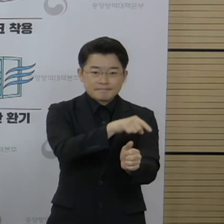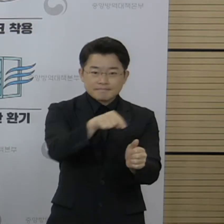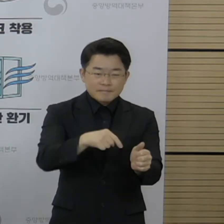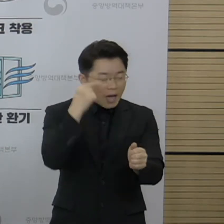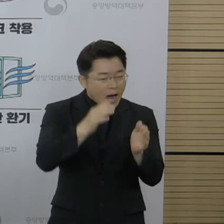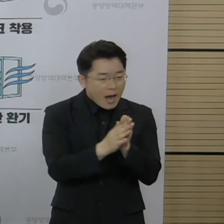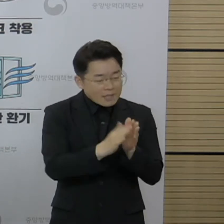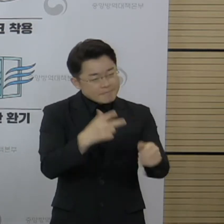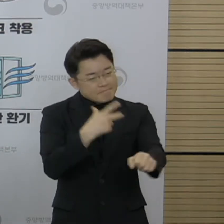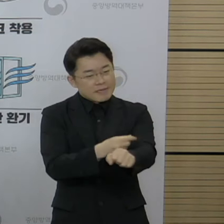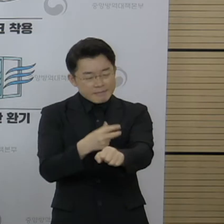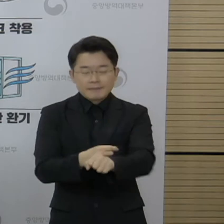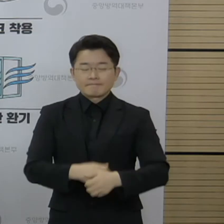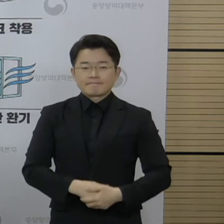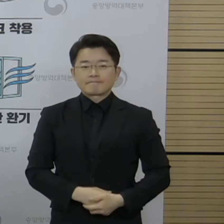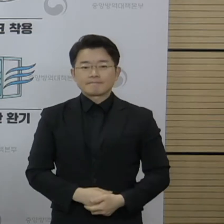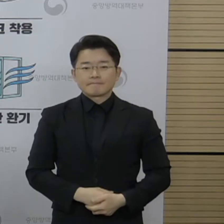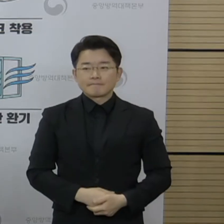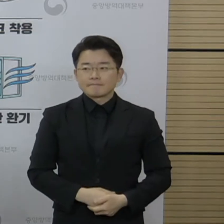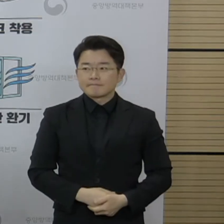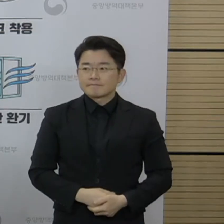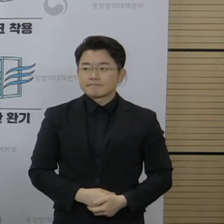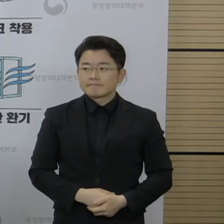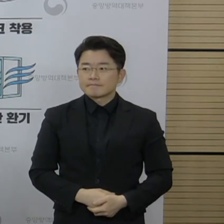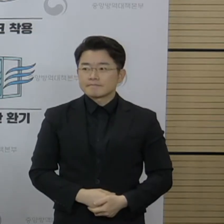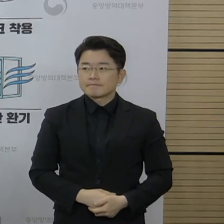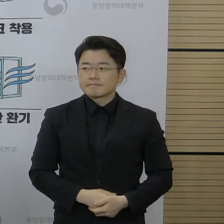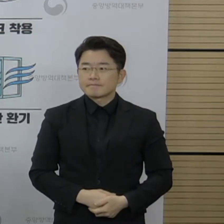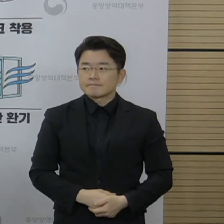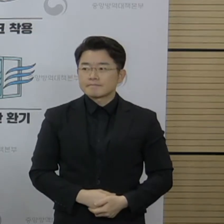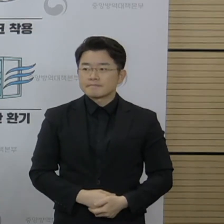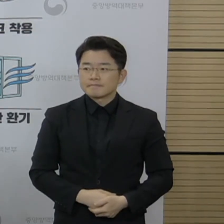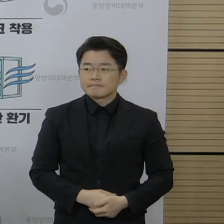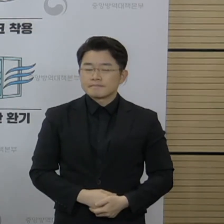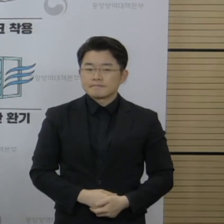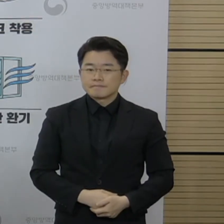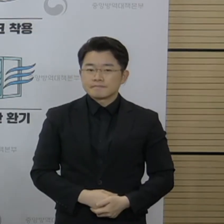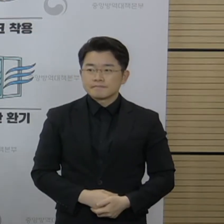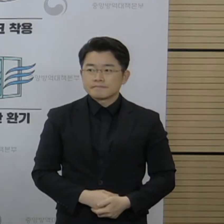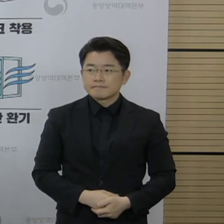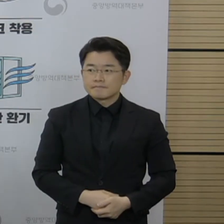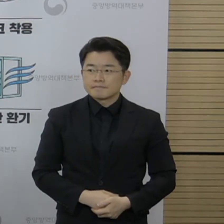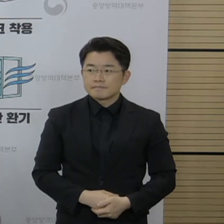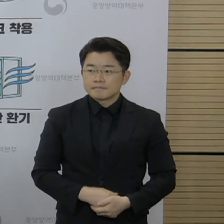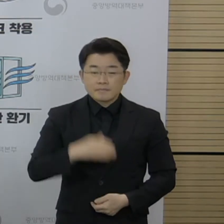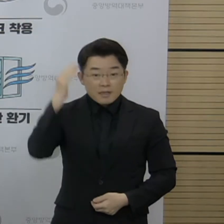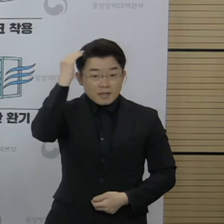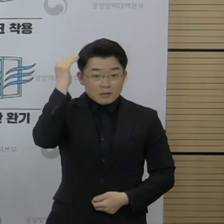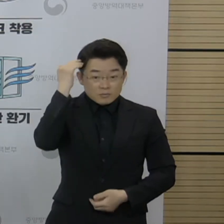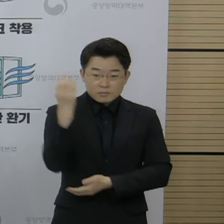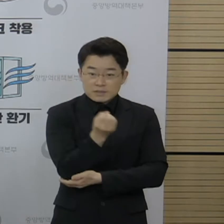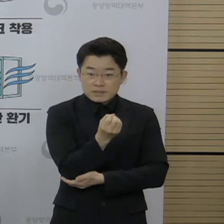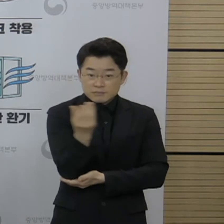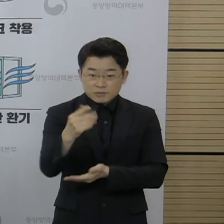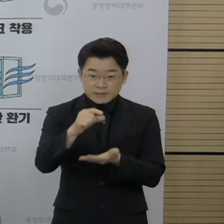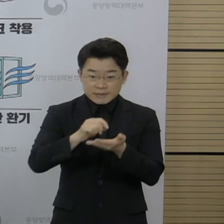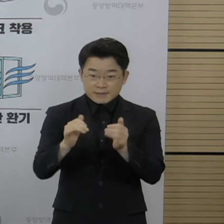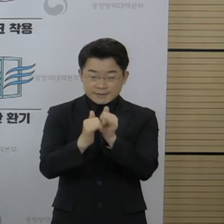사용을 하게 될 예정입니다. 백신 교환과 관련돼서 한국일보 임소영 기자님